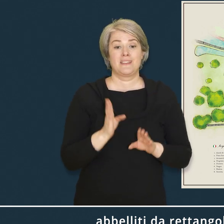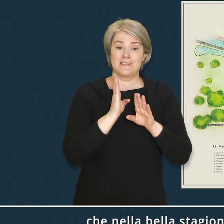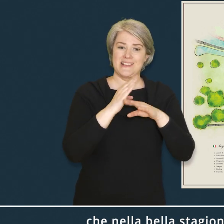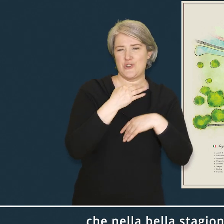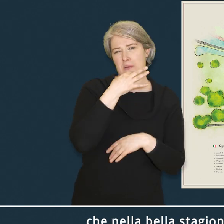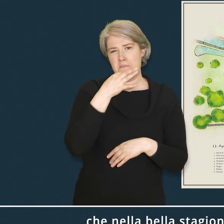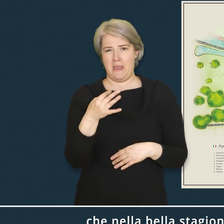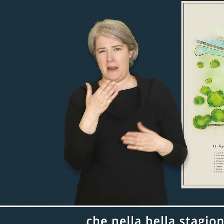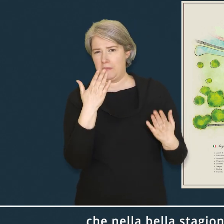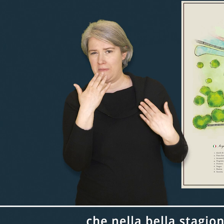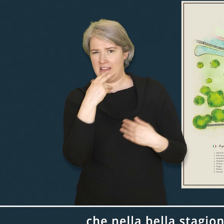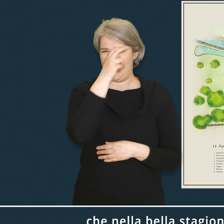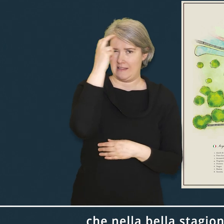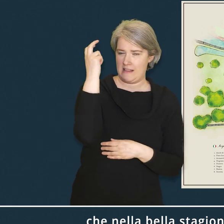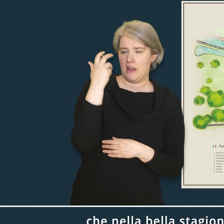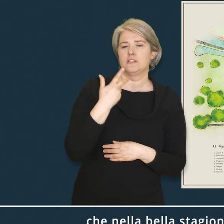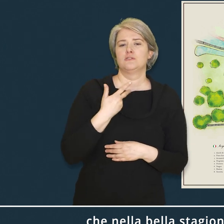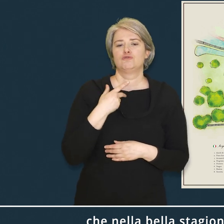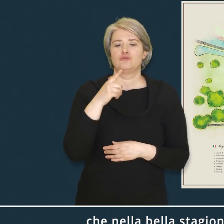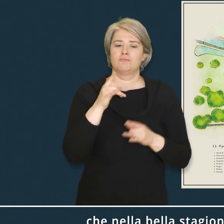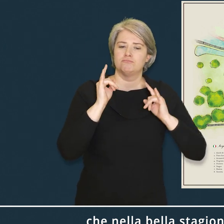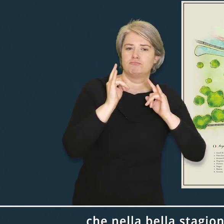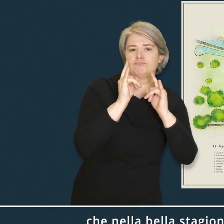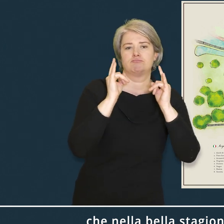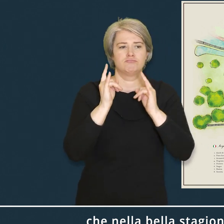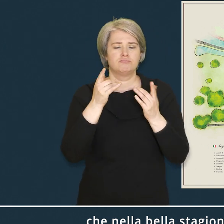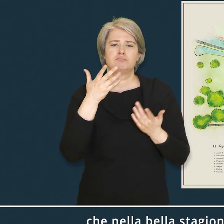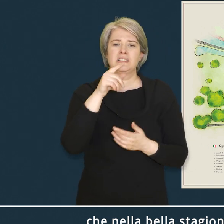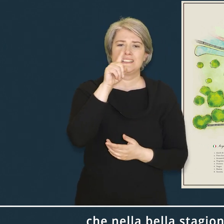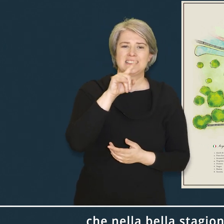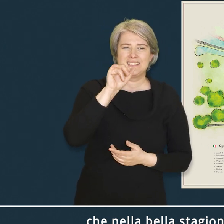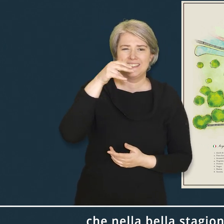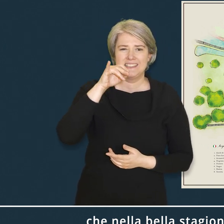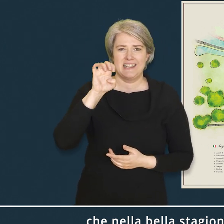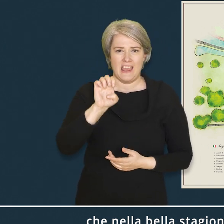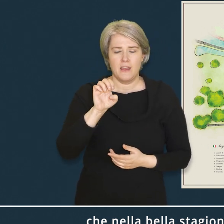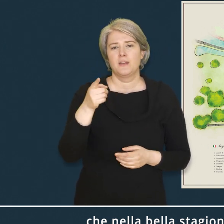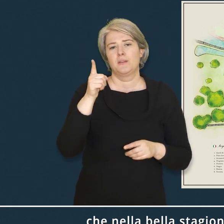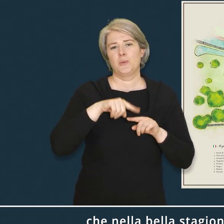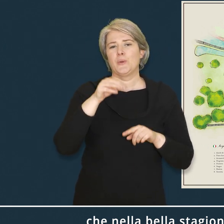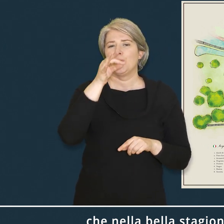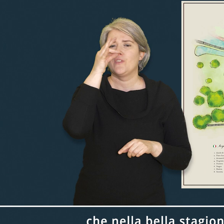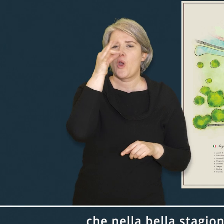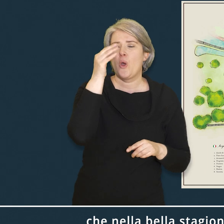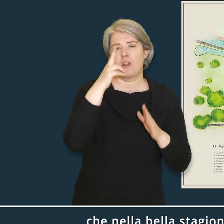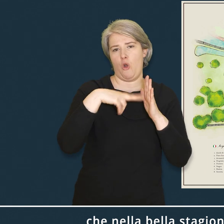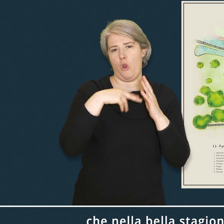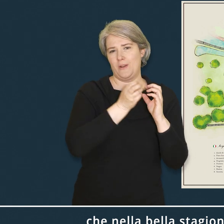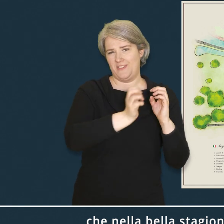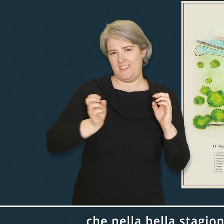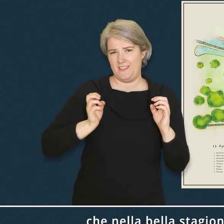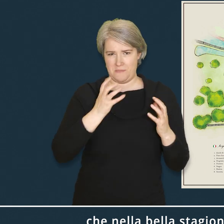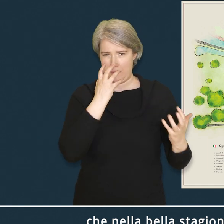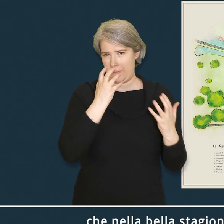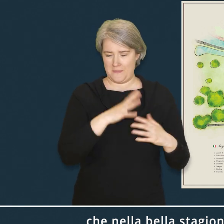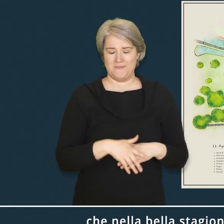Che nella bella stagione si arricchiscono di piante come le zinie e fiori dai mille colori